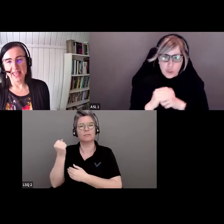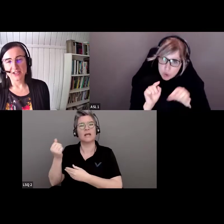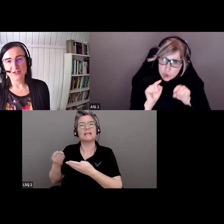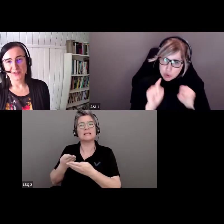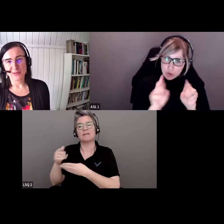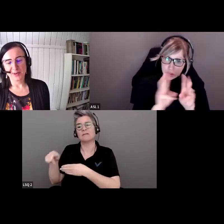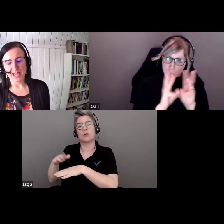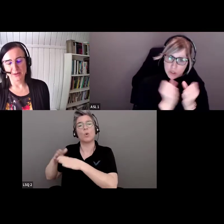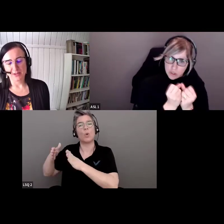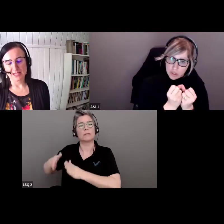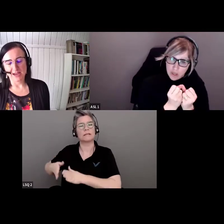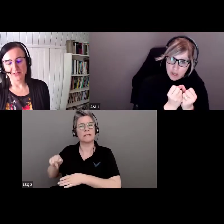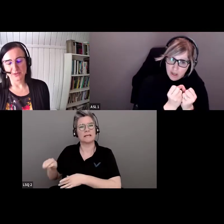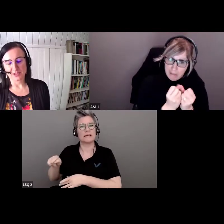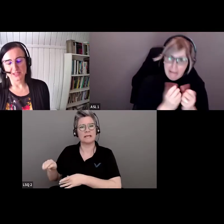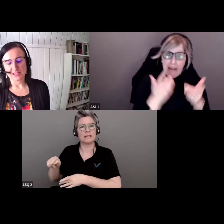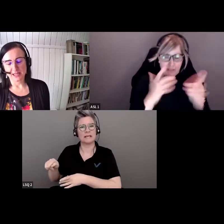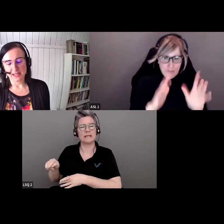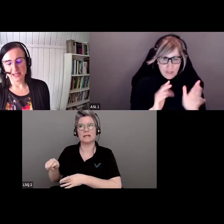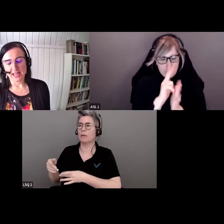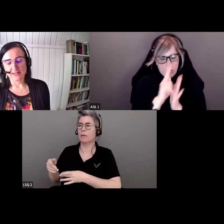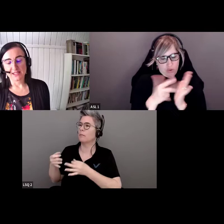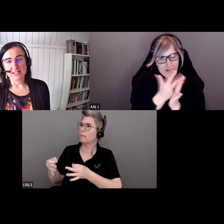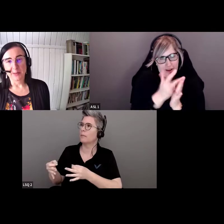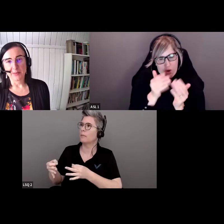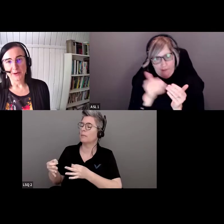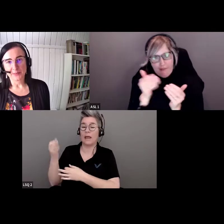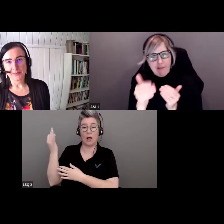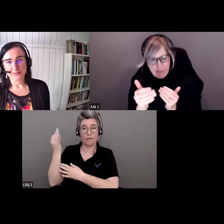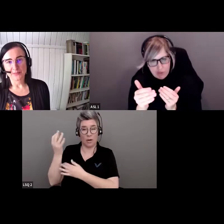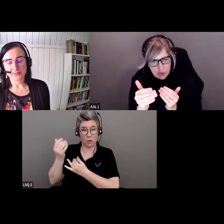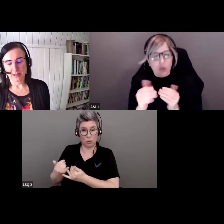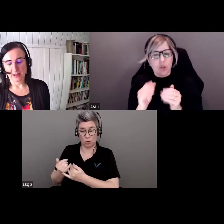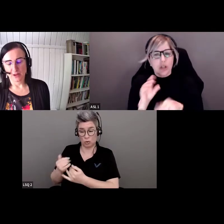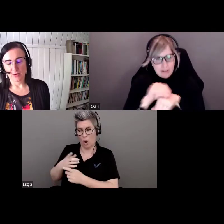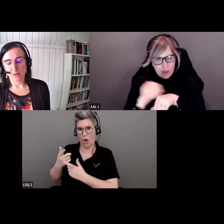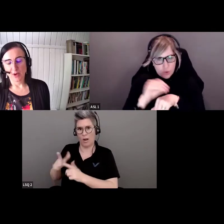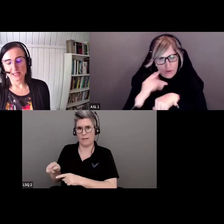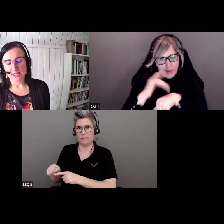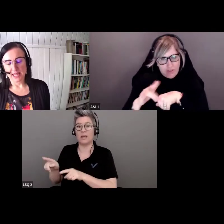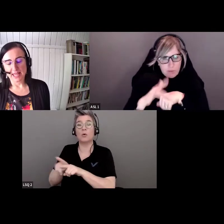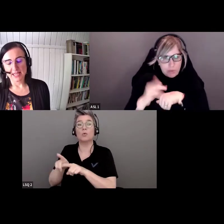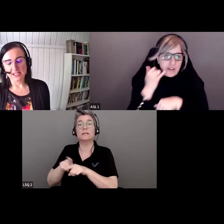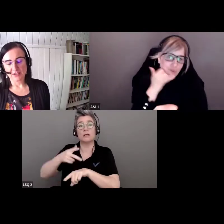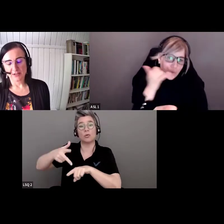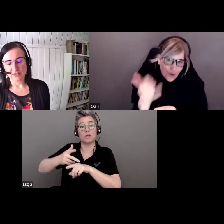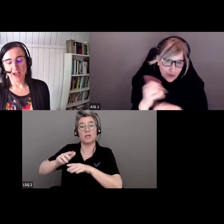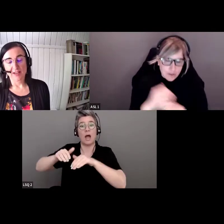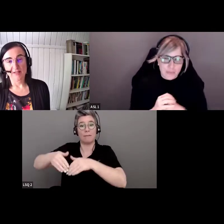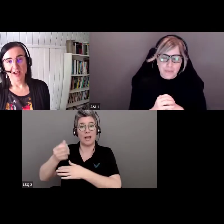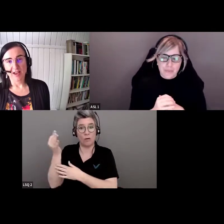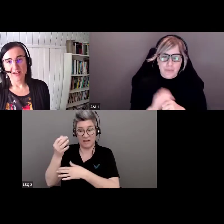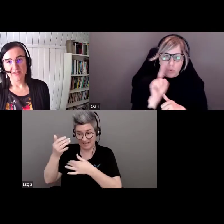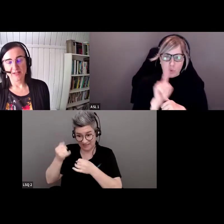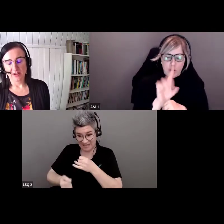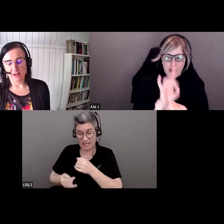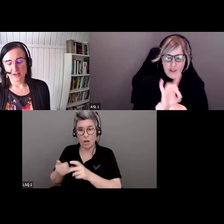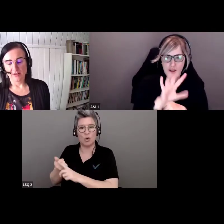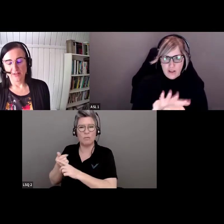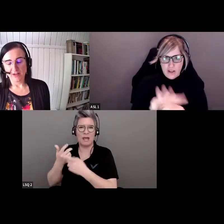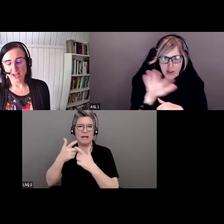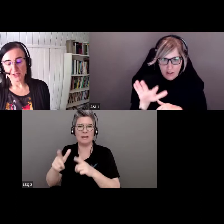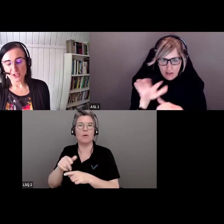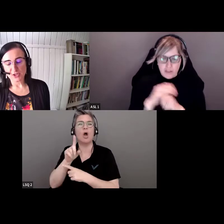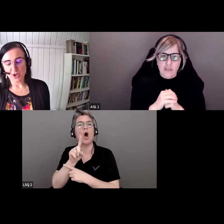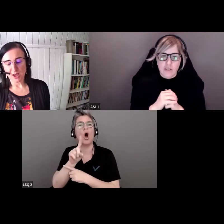conseiller pendant la séance d'aujourd'hui et pendant les trois heures suivantes au numéro